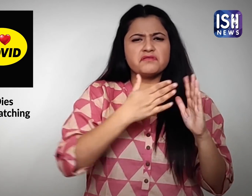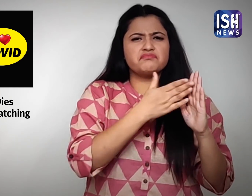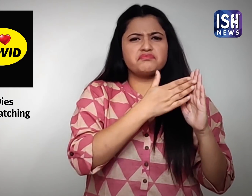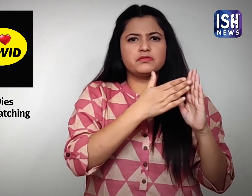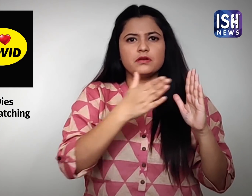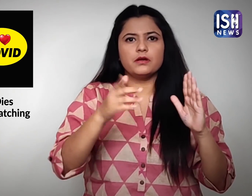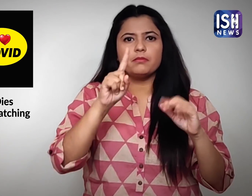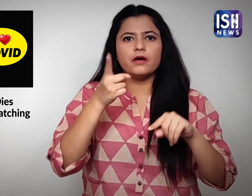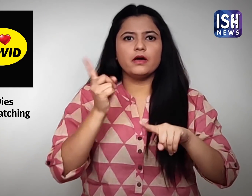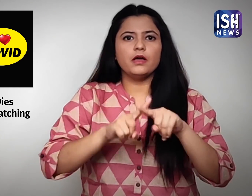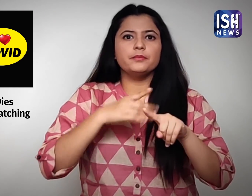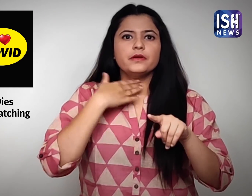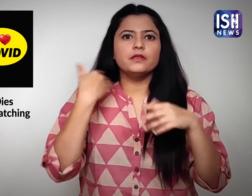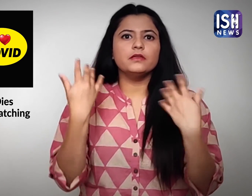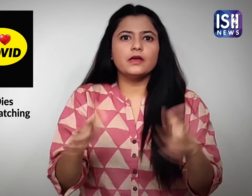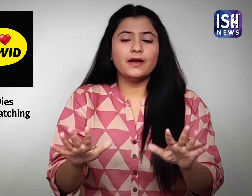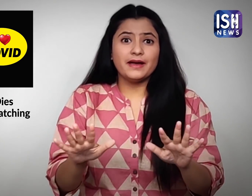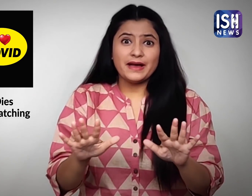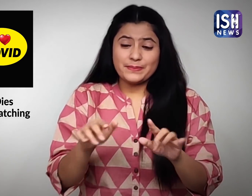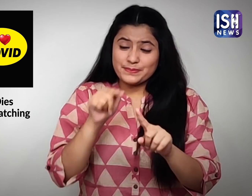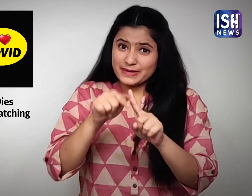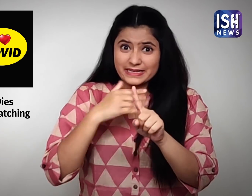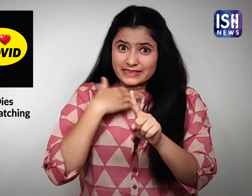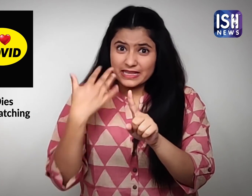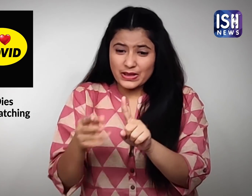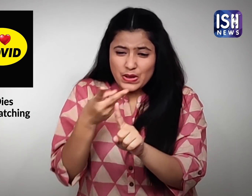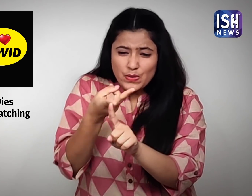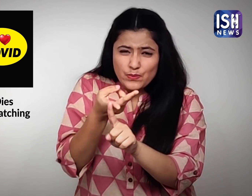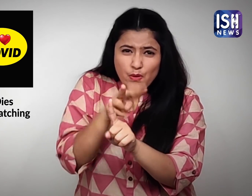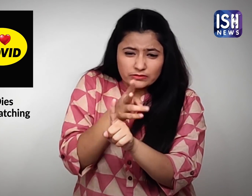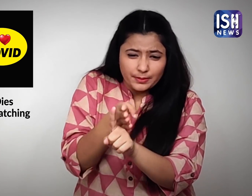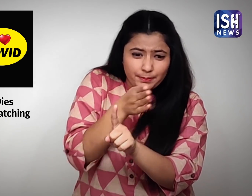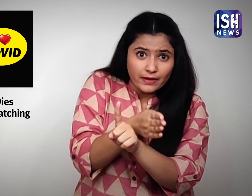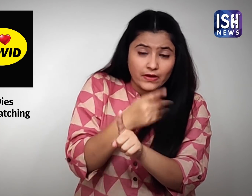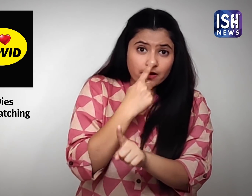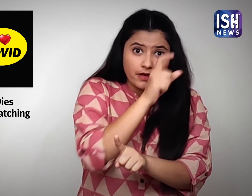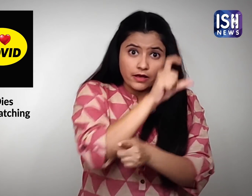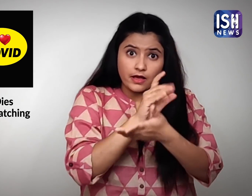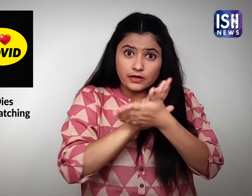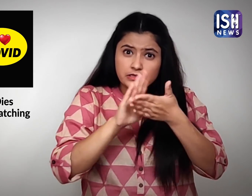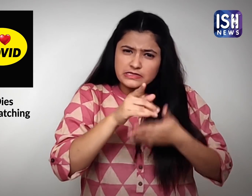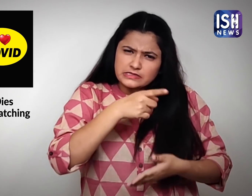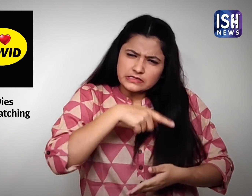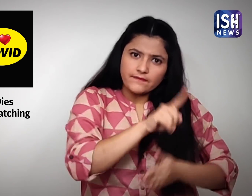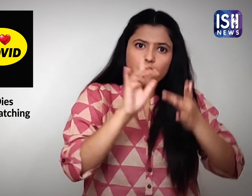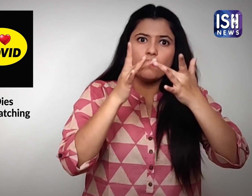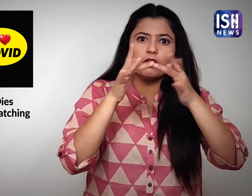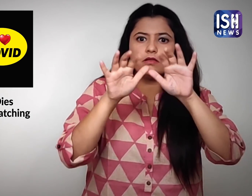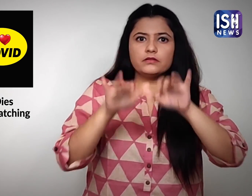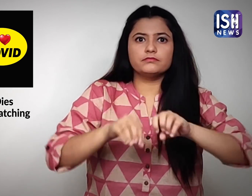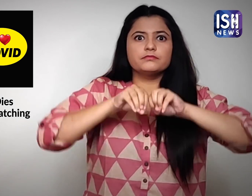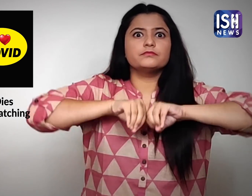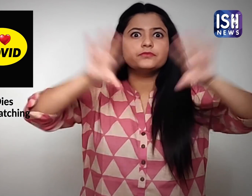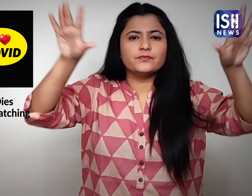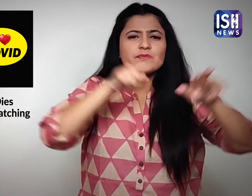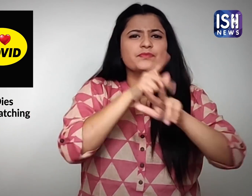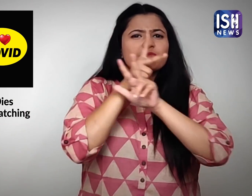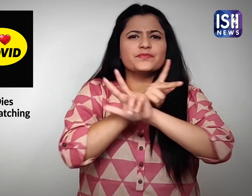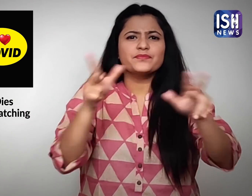दुख की बात है कि उसका निधन हो गया हाना ने अपने निधन से ठीक दो दिन पहले ओन लाइन लिखा था कि